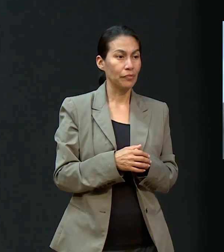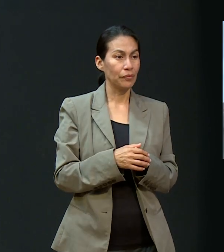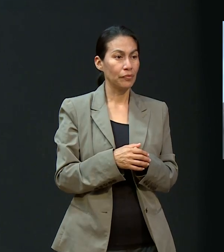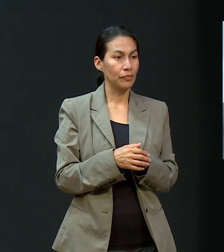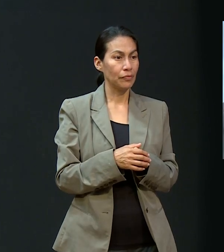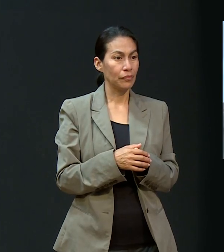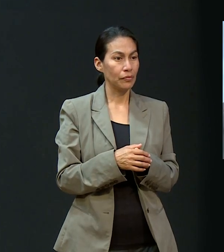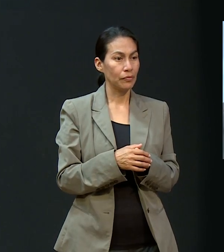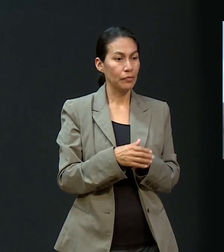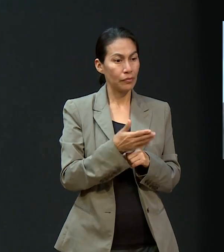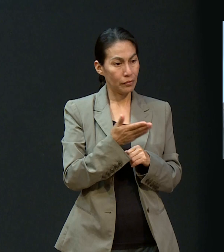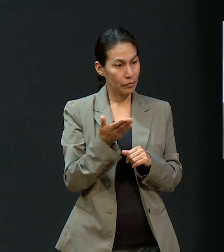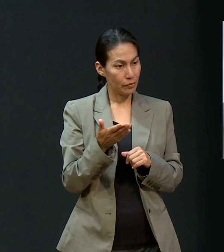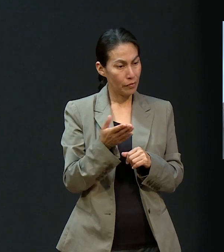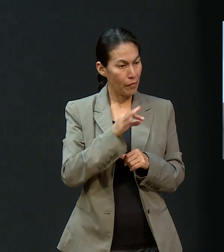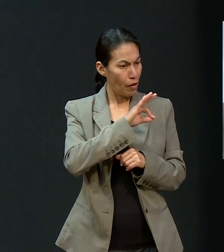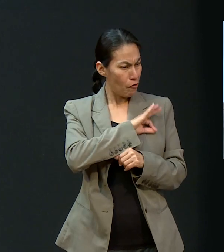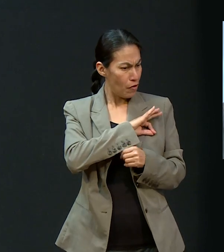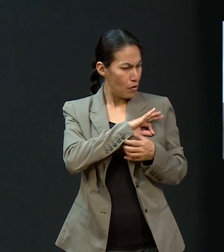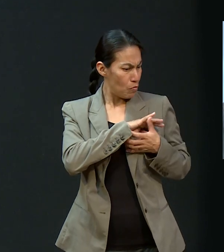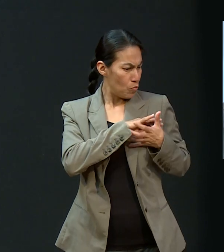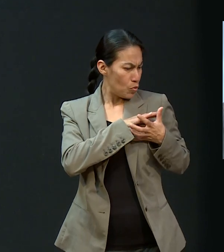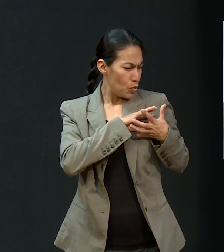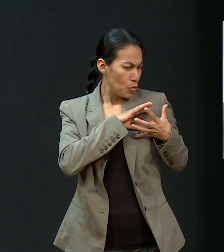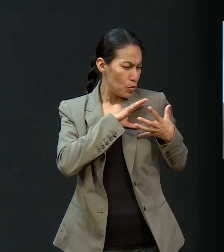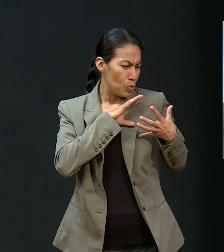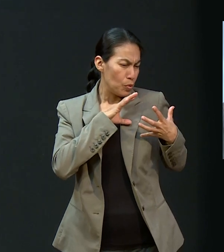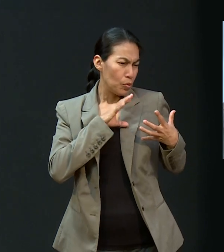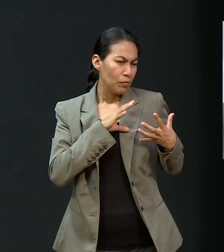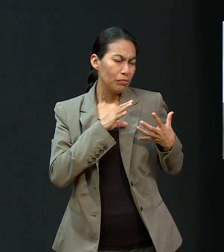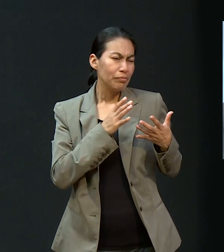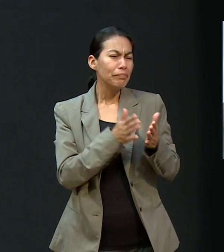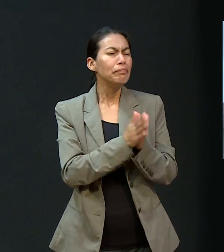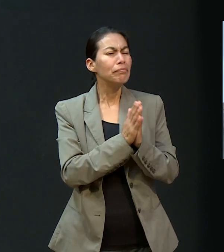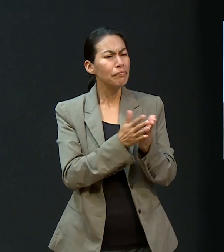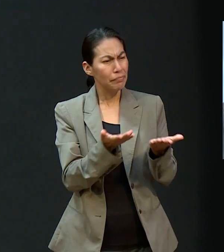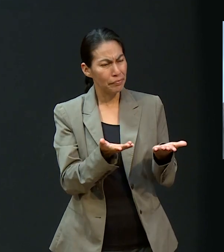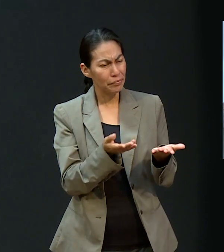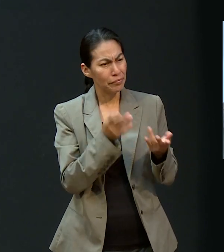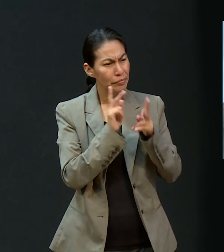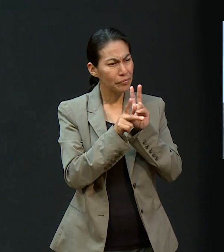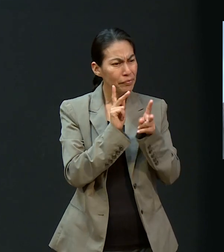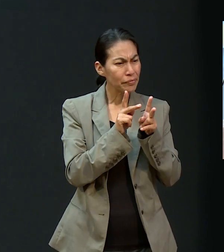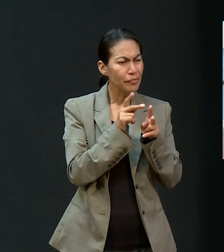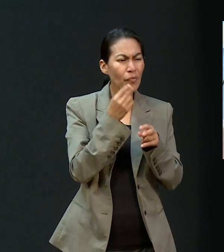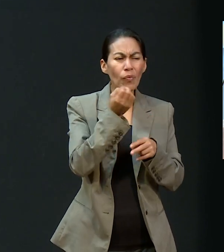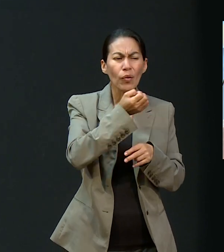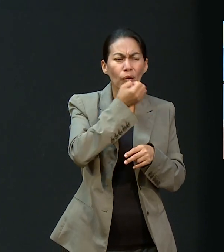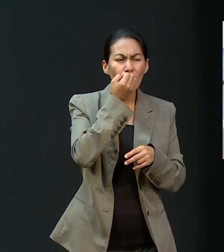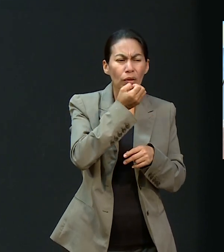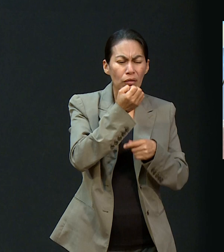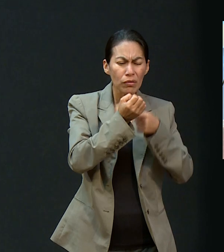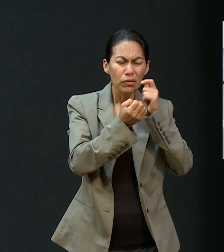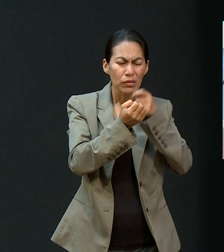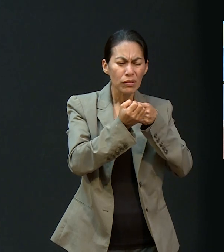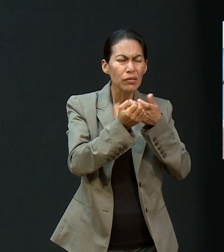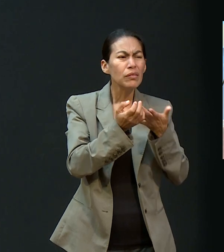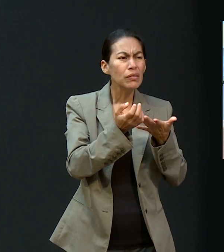crecido y han desarrollado su fe. Cuéntenos, ¿qué ha llegado a ser la oración ahora